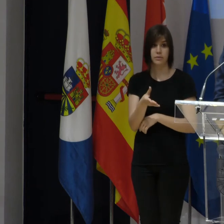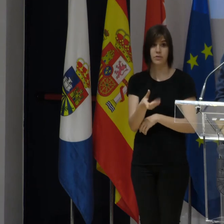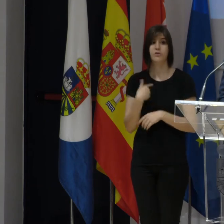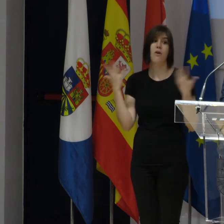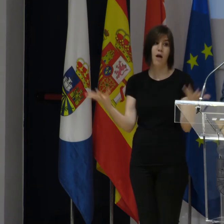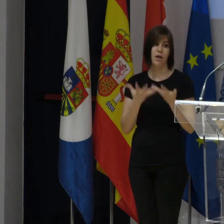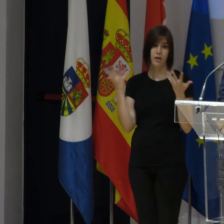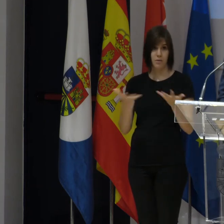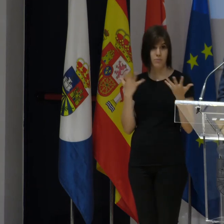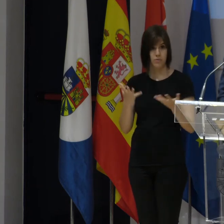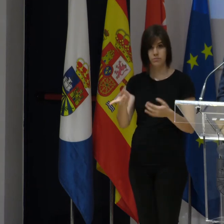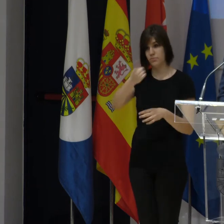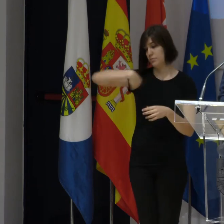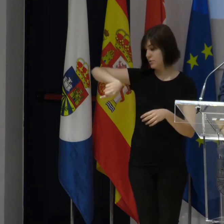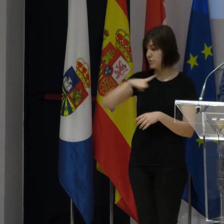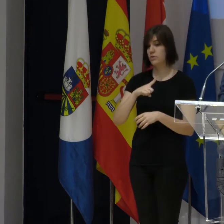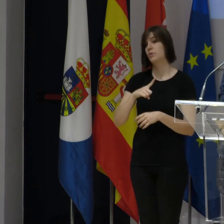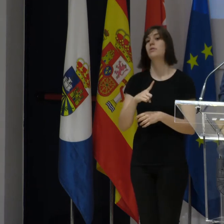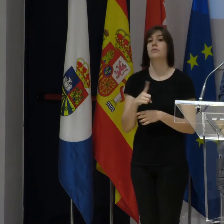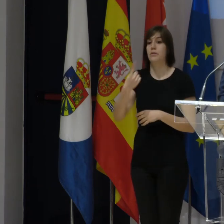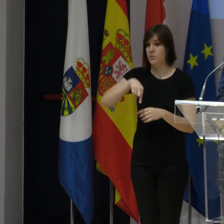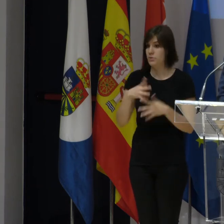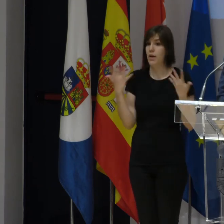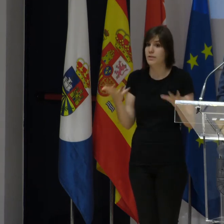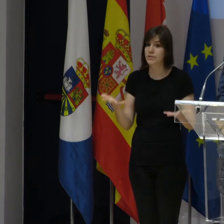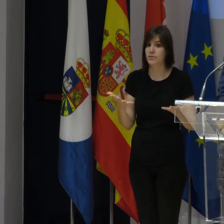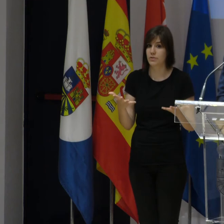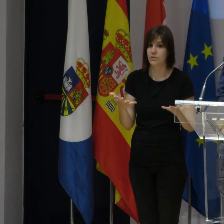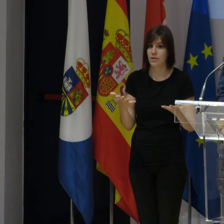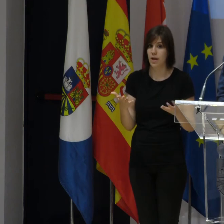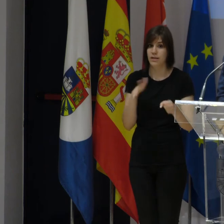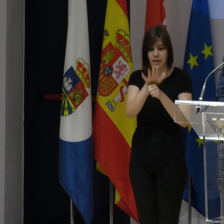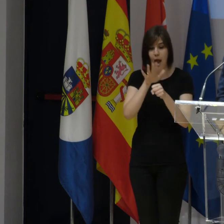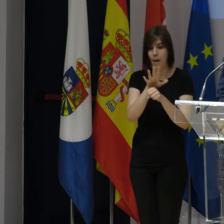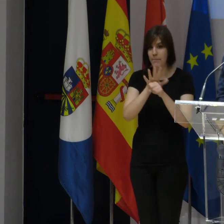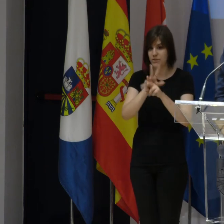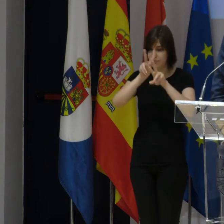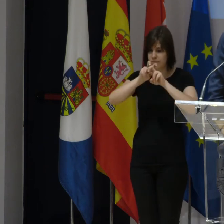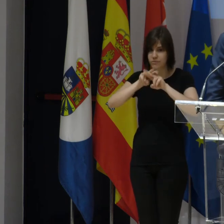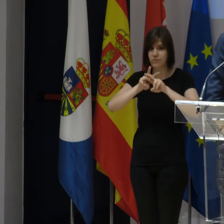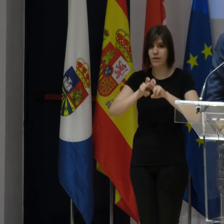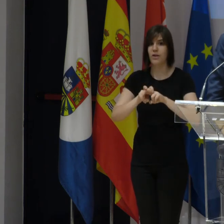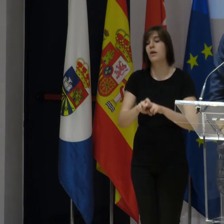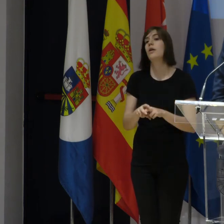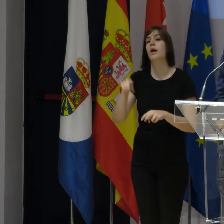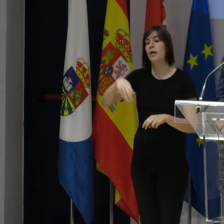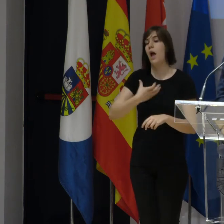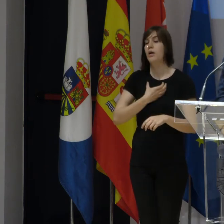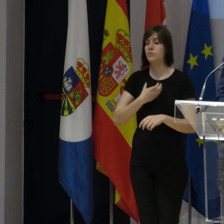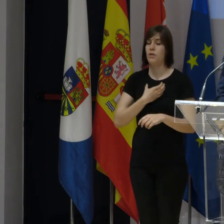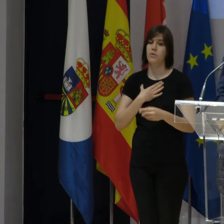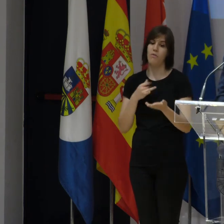os animo a todos los que estáis aquí, ¿vale?, precisamente a eso, a explotar ese hecho diferencial, ¿vale? Agradecer al Ayuntamiento de Fuenlabrada